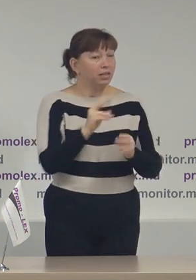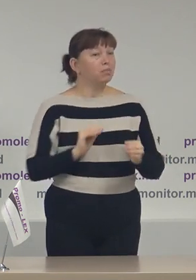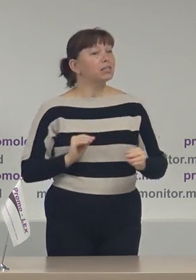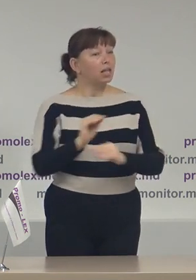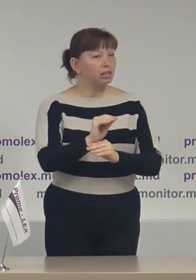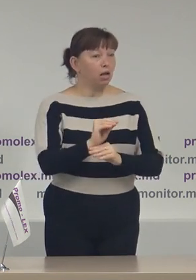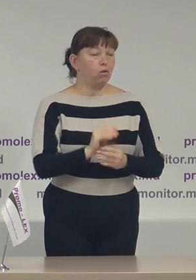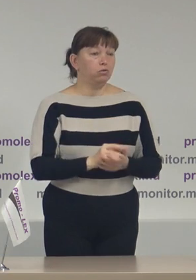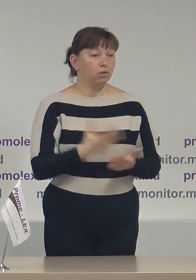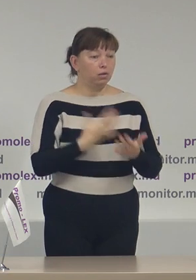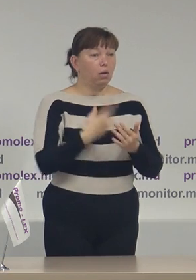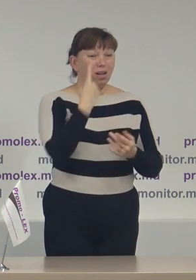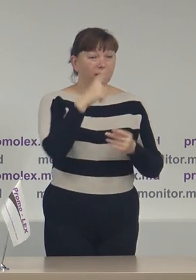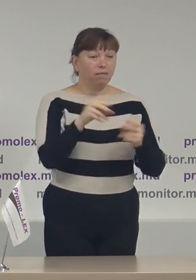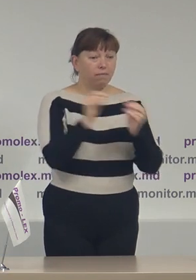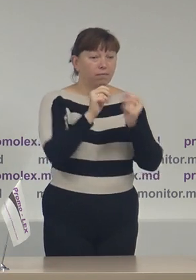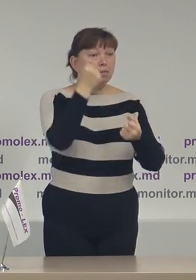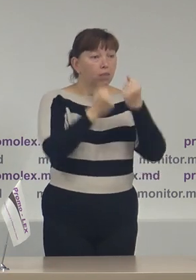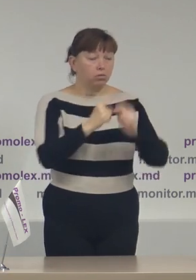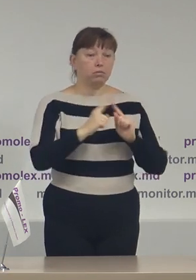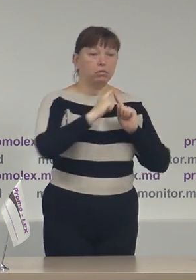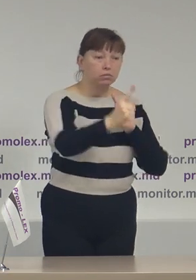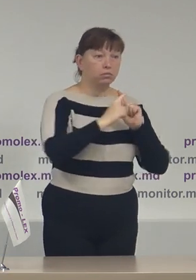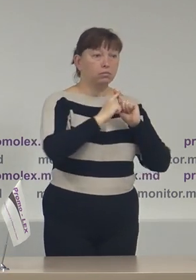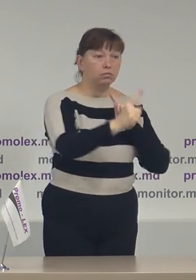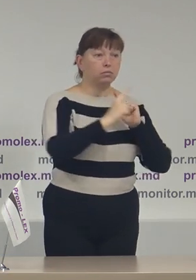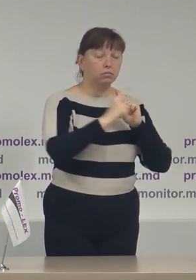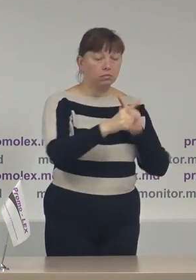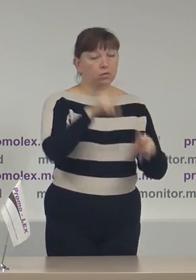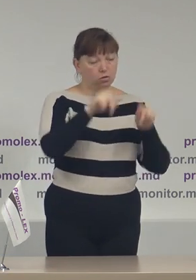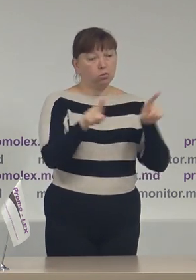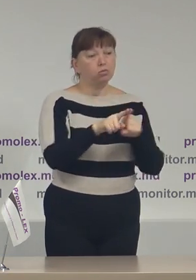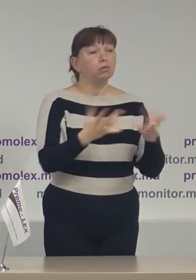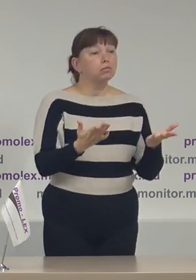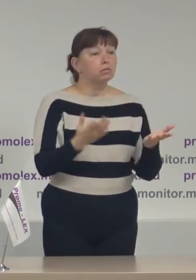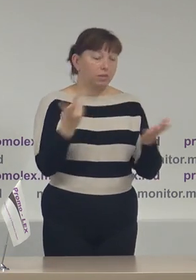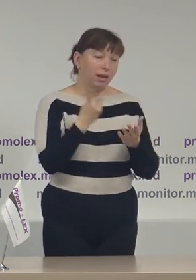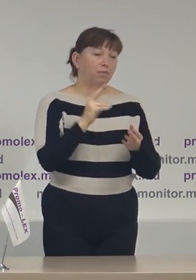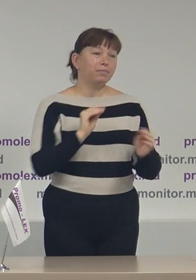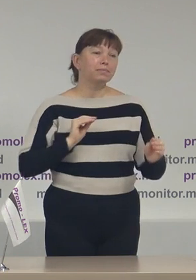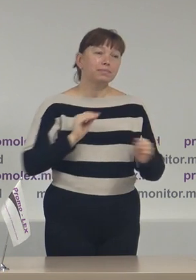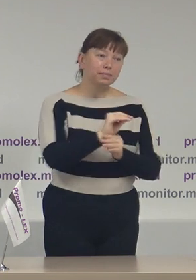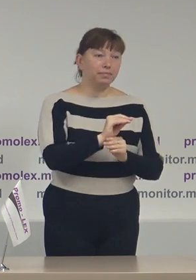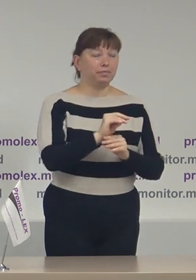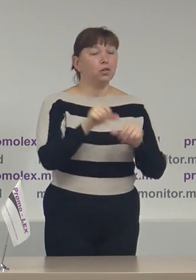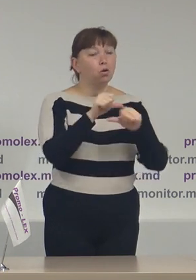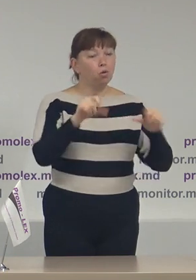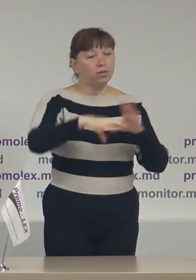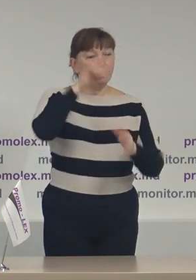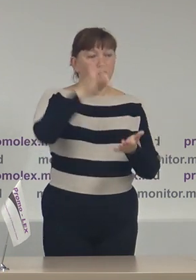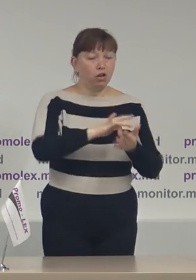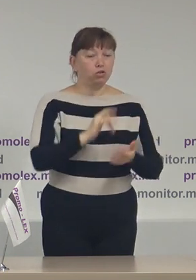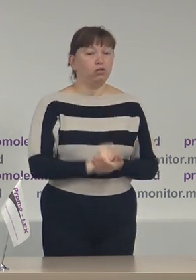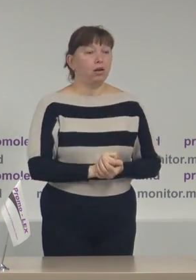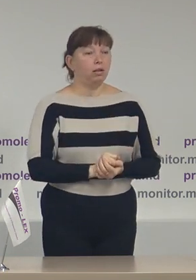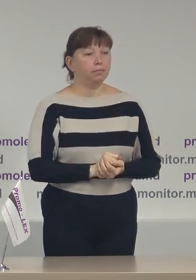de câteva ori pe parcursul zilei. Și sperăm noi că organele de drept intervină și